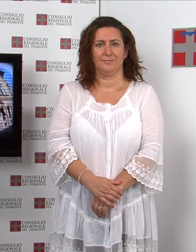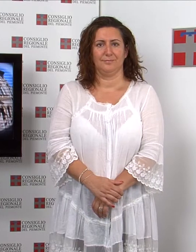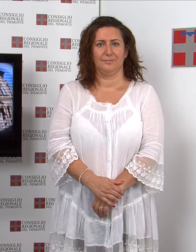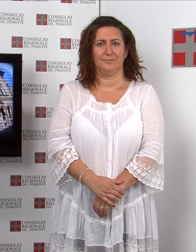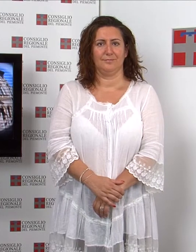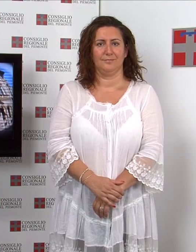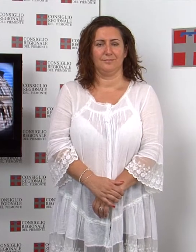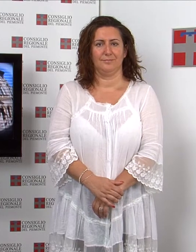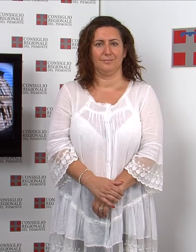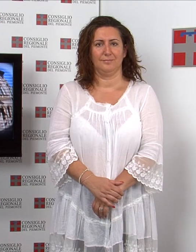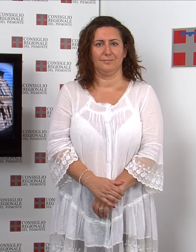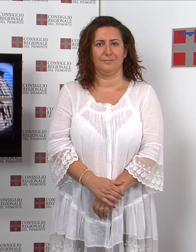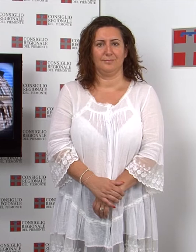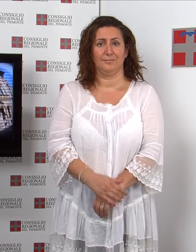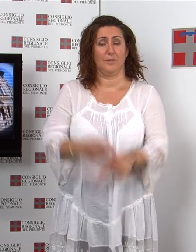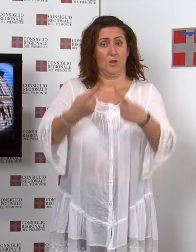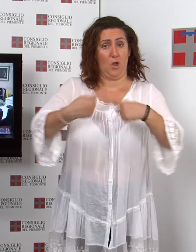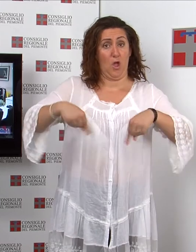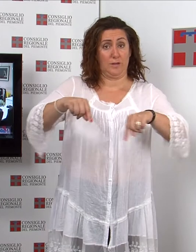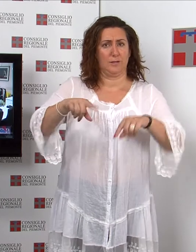Sette giorni in consiglio